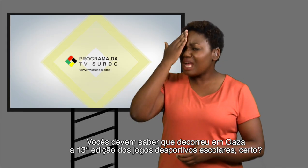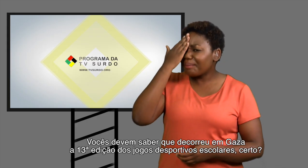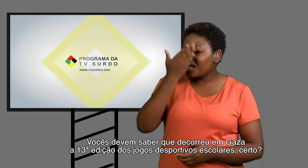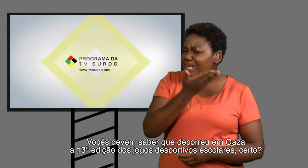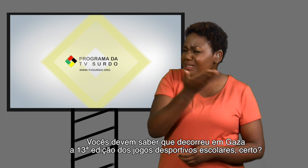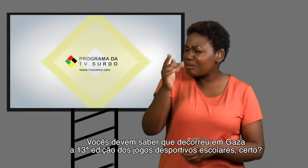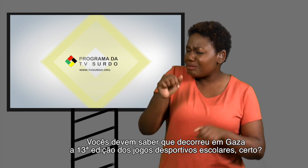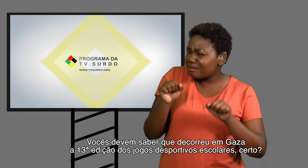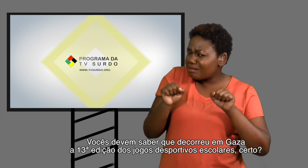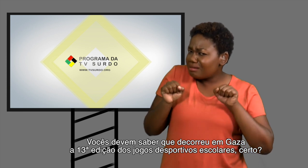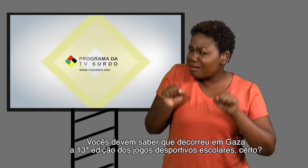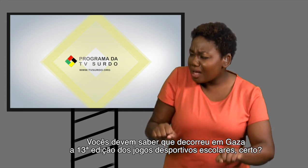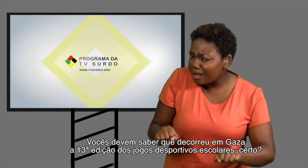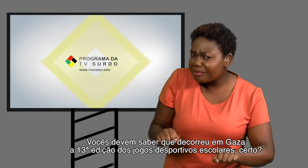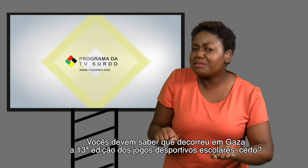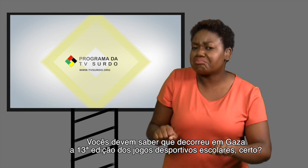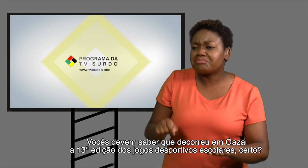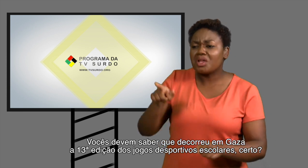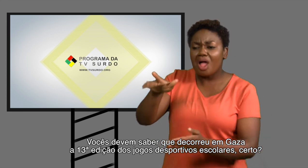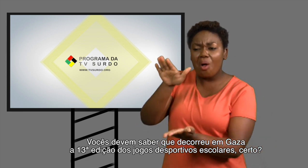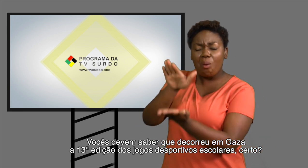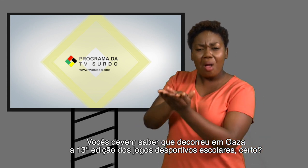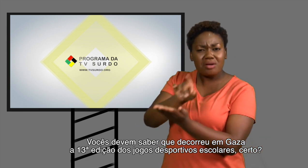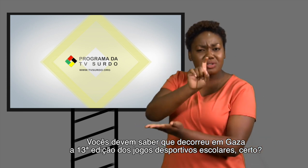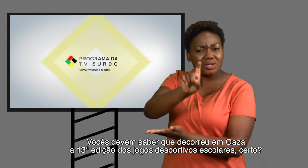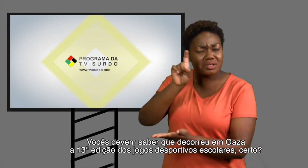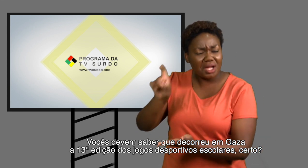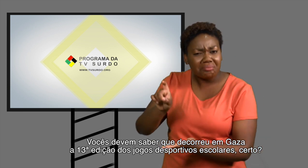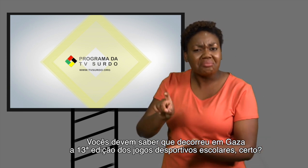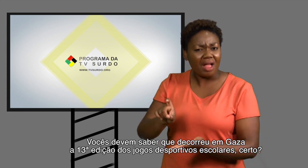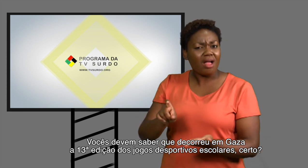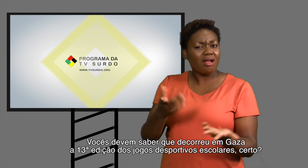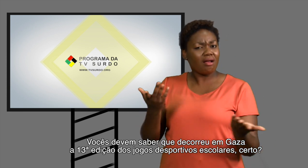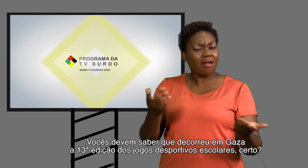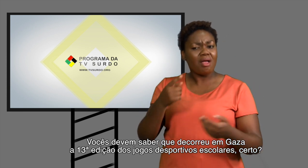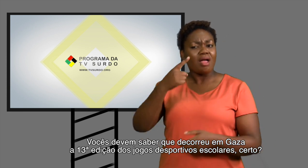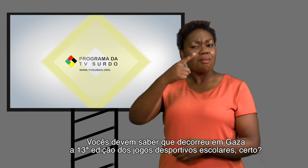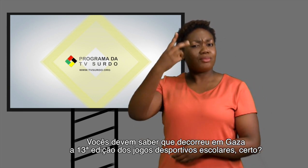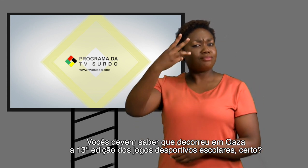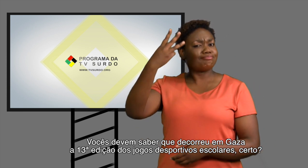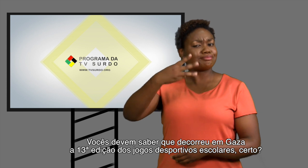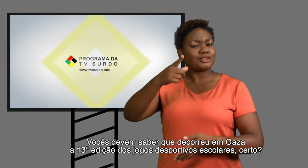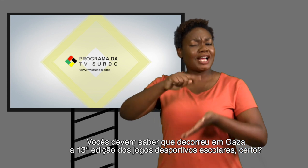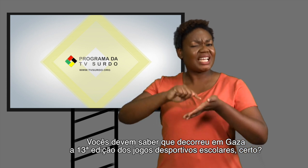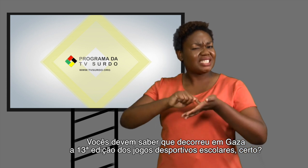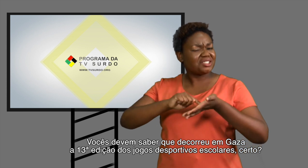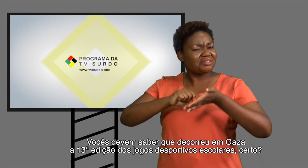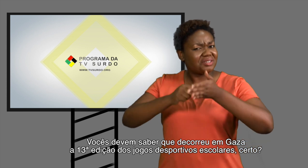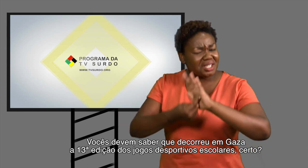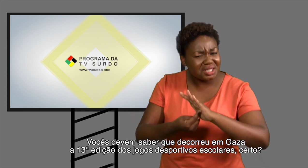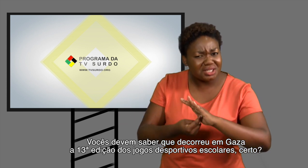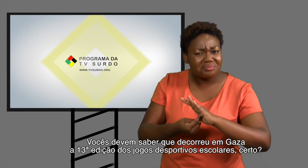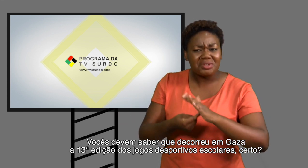Vocês devem saber que decorreu em casa a 13ª edição dos jogos desportivos escolares, certo?